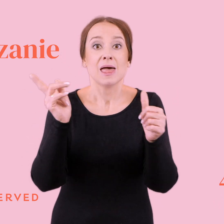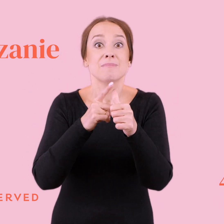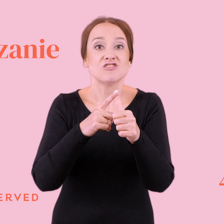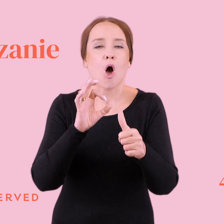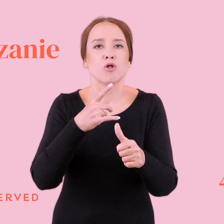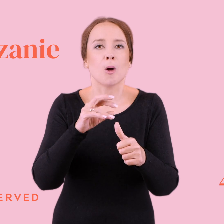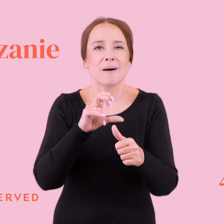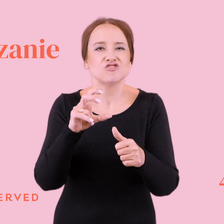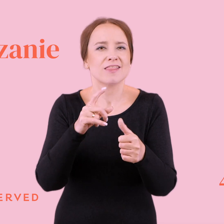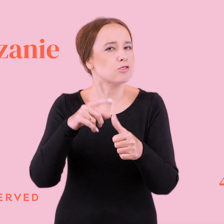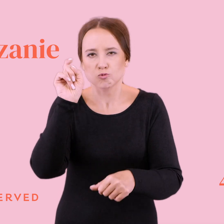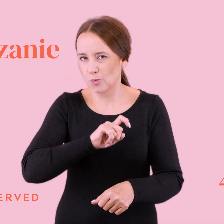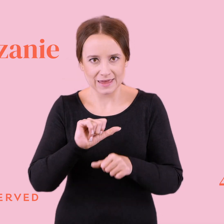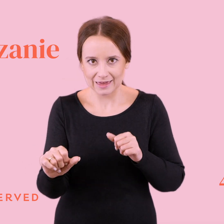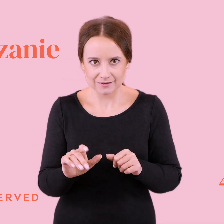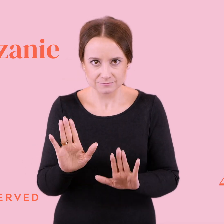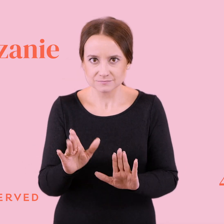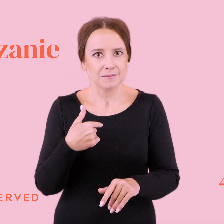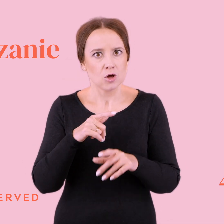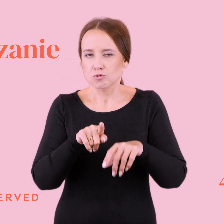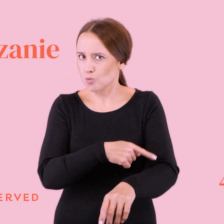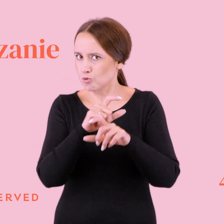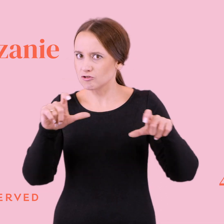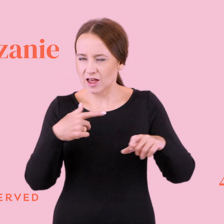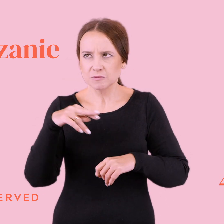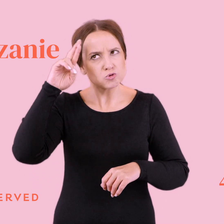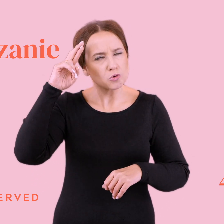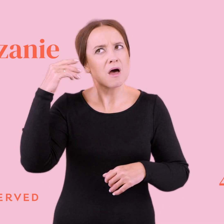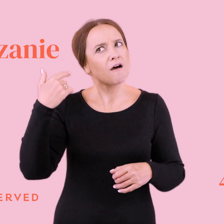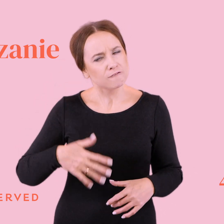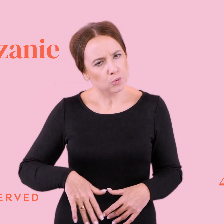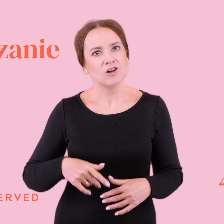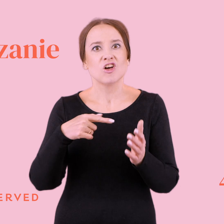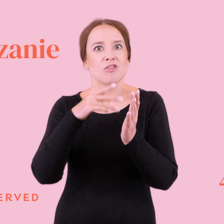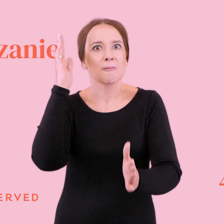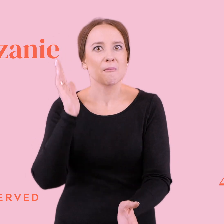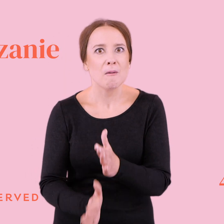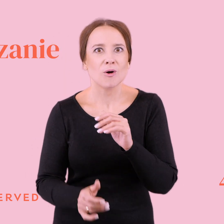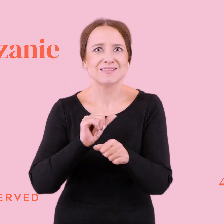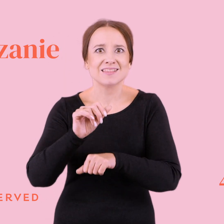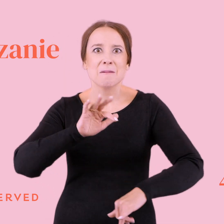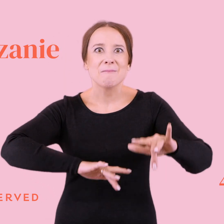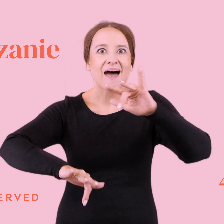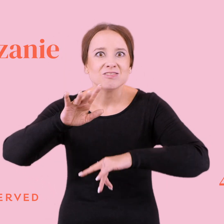odrobaczanie jest złe. Mi to bardzo zajęło dużo czasu zrozumienie tego, że to po prostu jest przecież wszystko manipulacja.